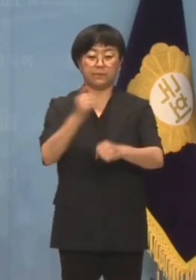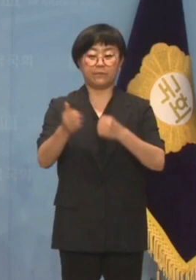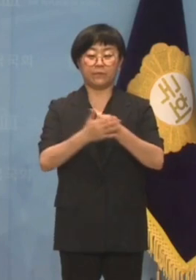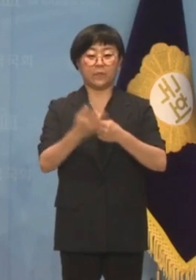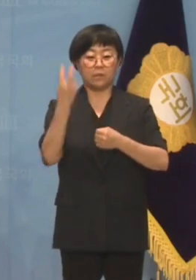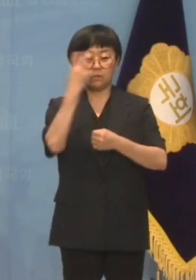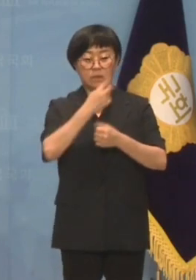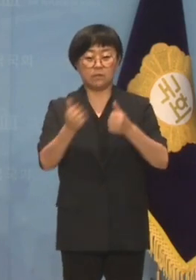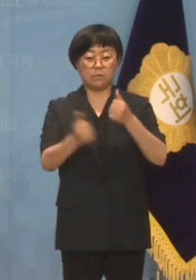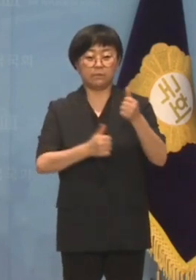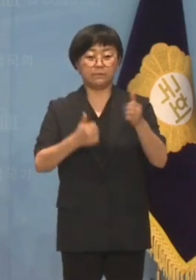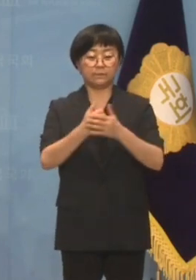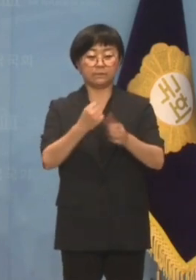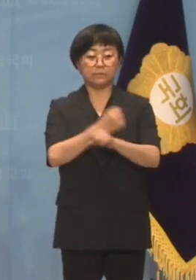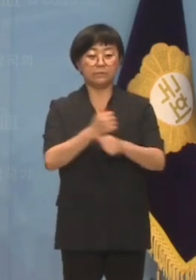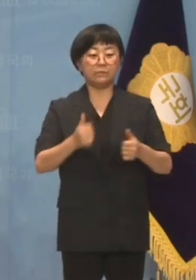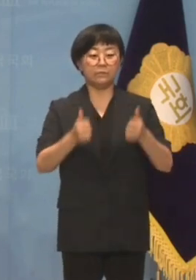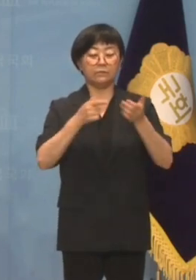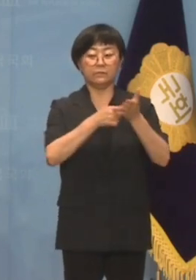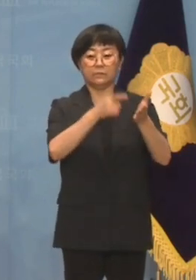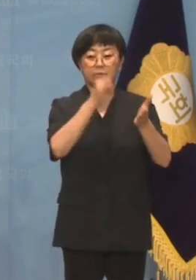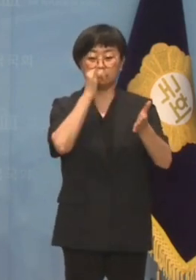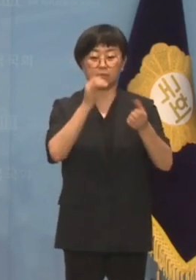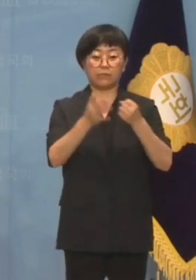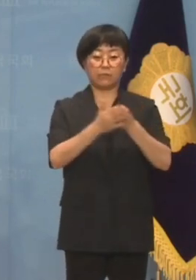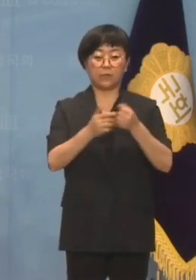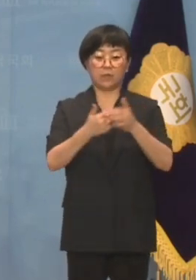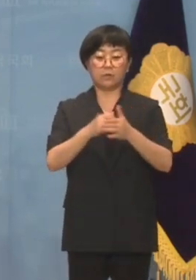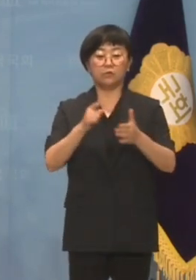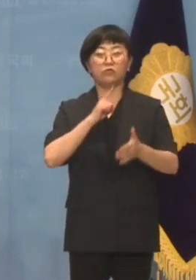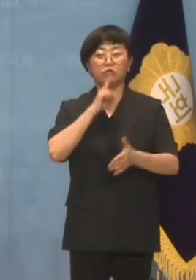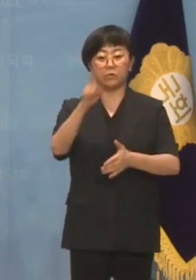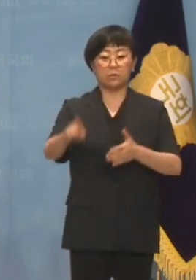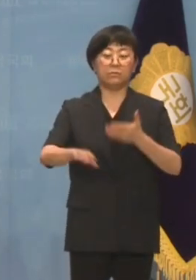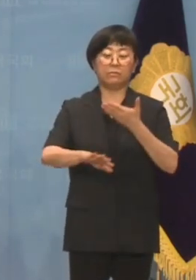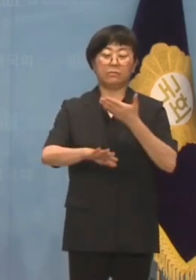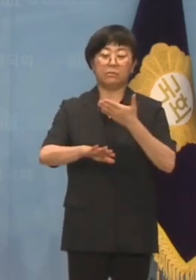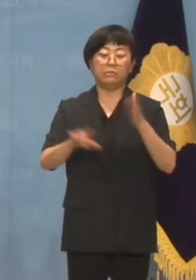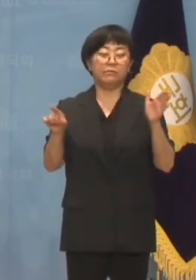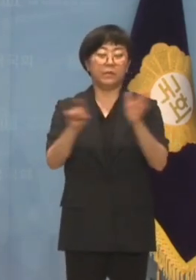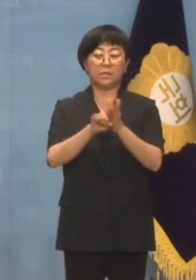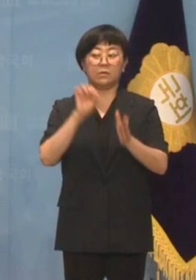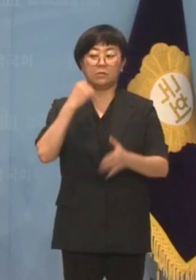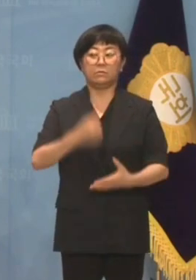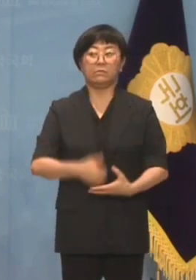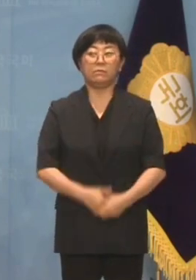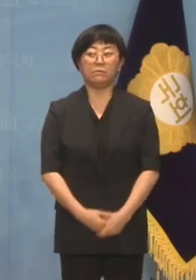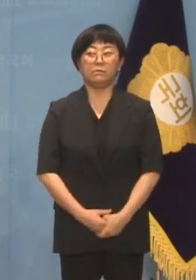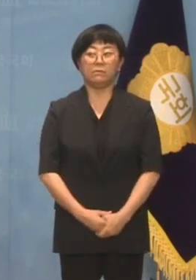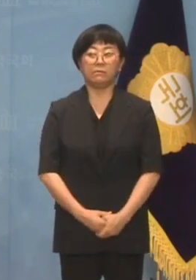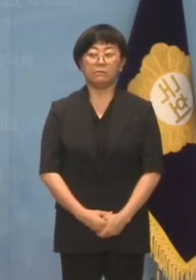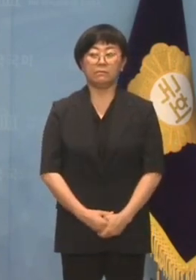심사위원장의 구속 기소됐다는 점에서 그의 주장은 신뢰하기가 어렵습니다.